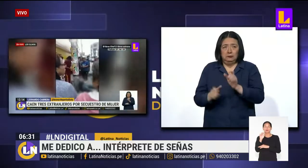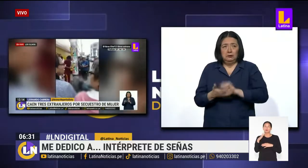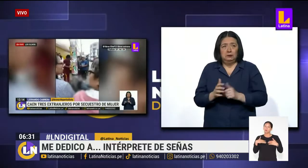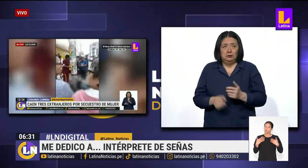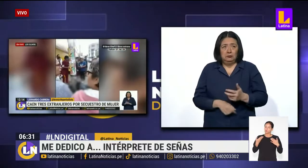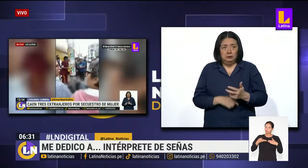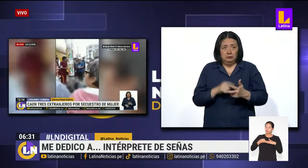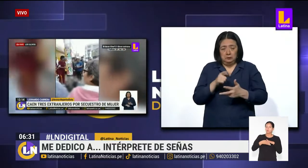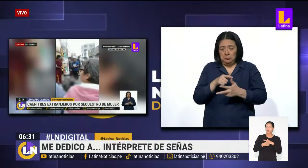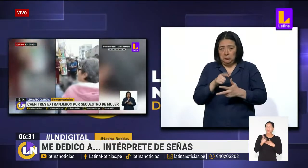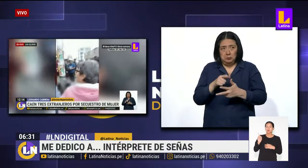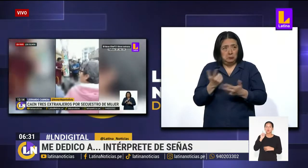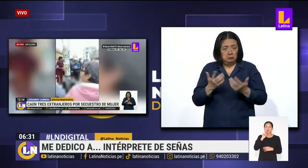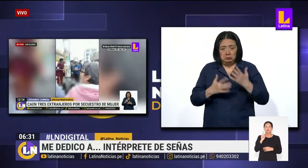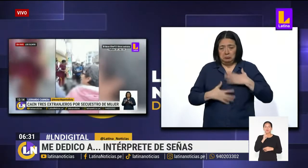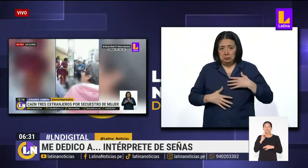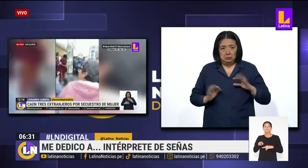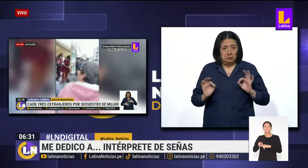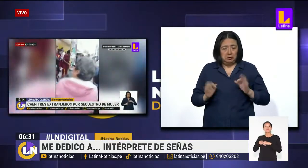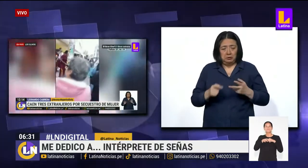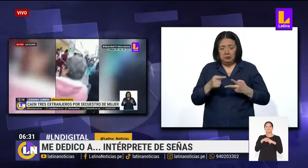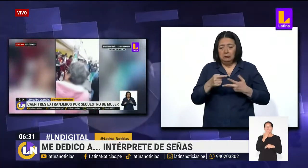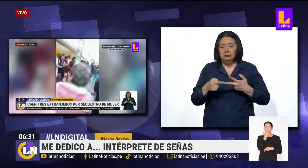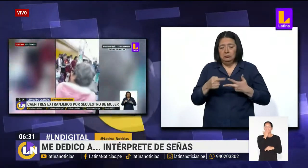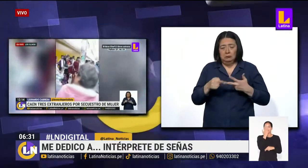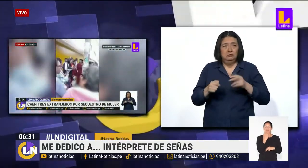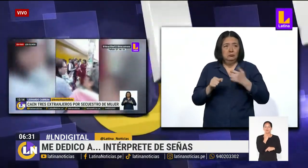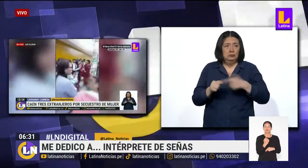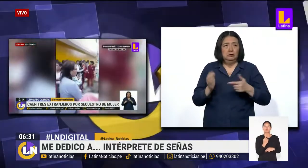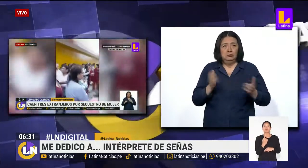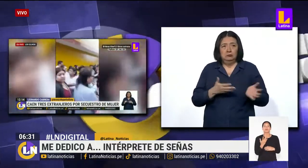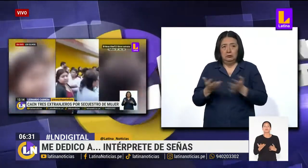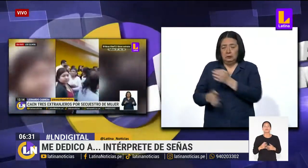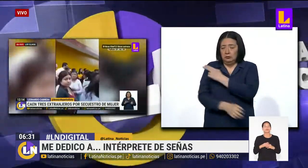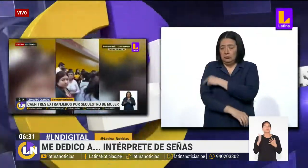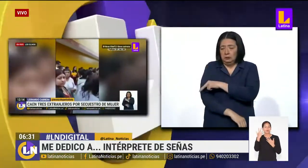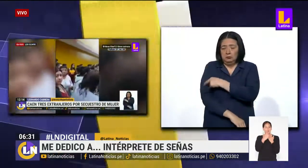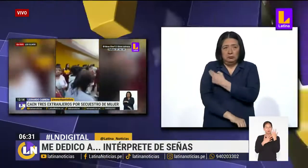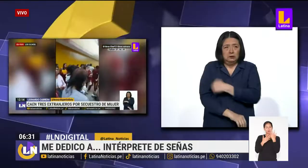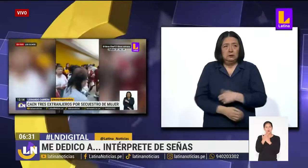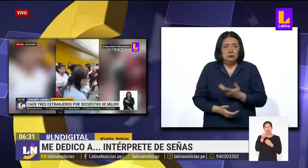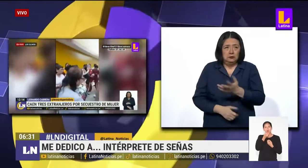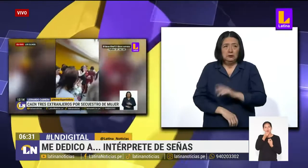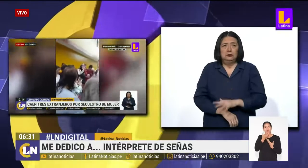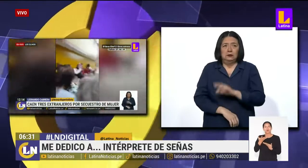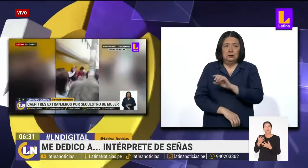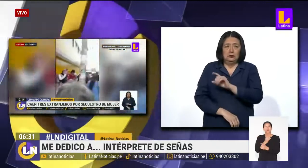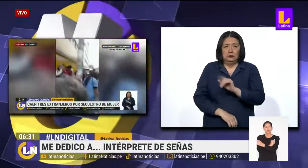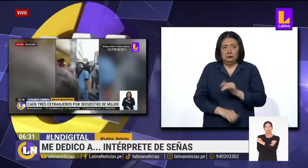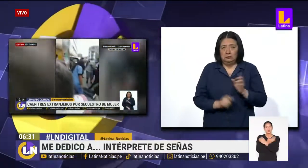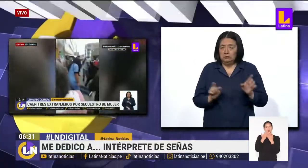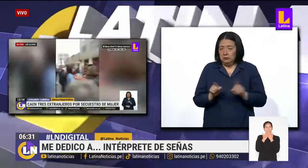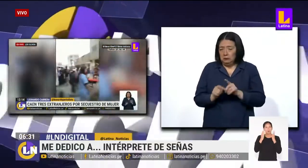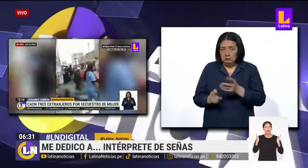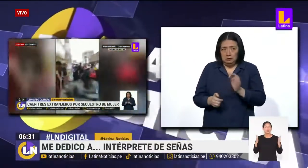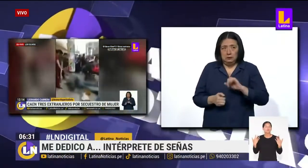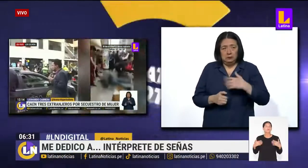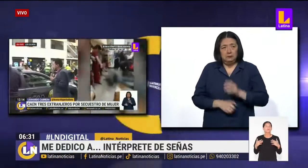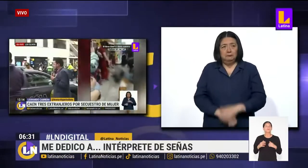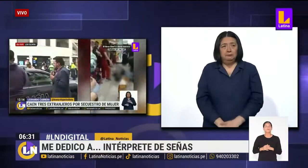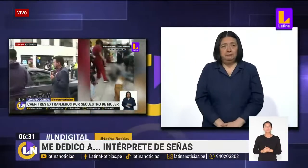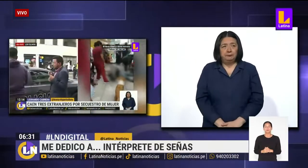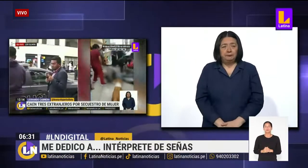mediodía, la comunidad sorda tiene tribuna en primera fila. Además, sus manos llevan el mensaje de decenas de